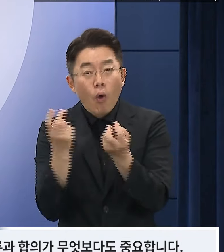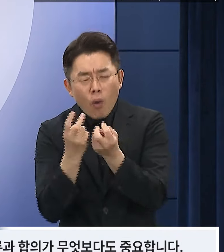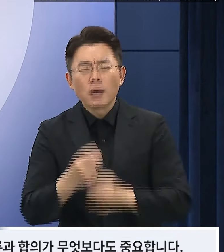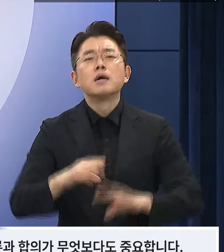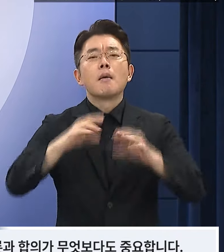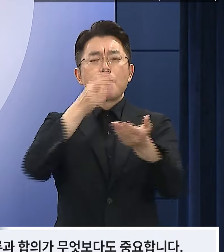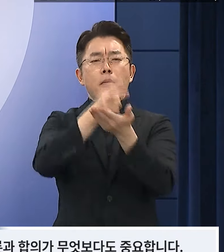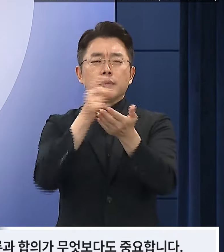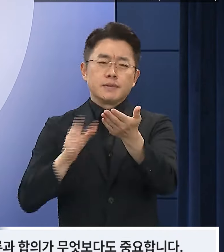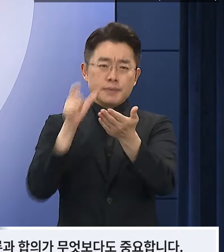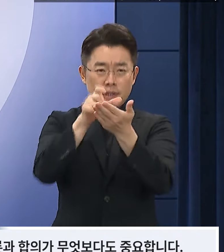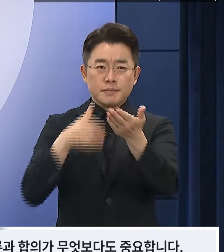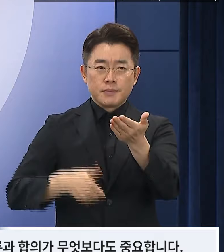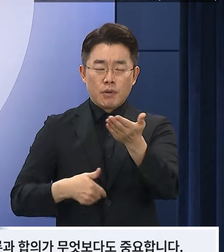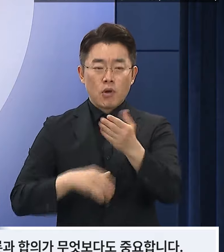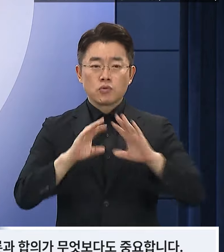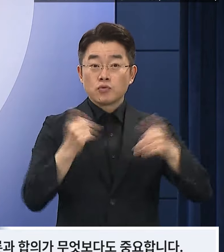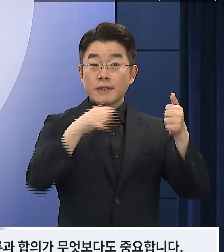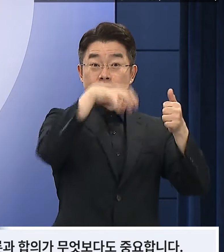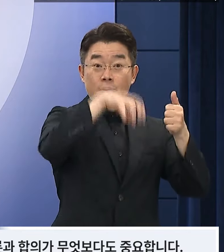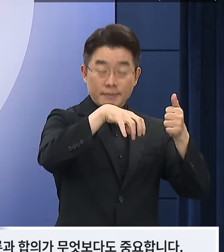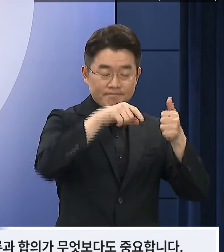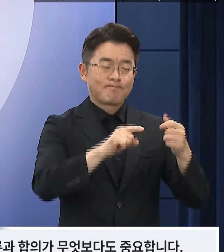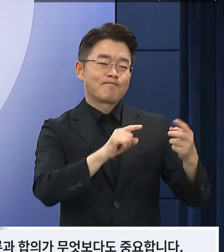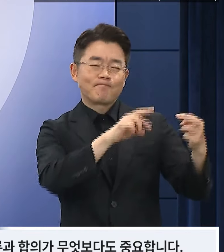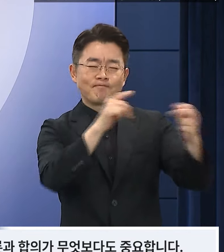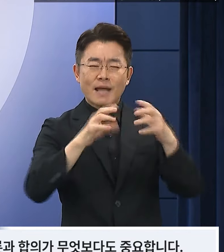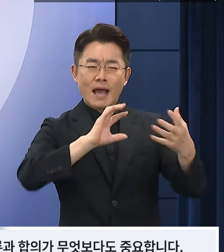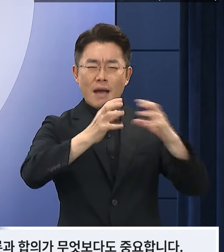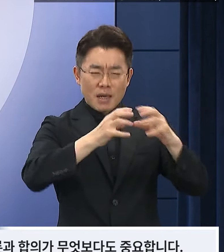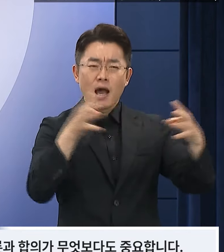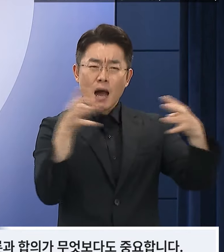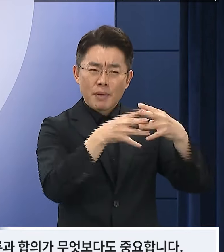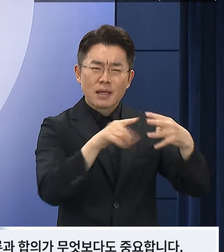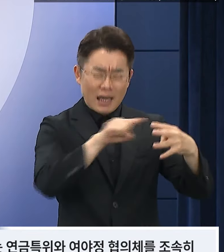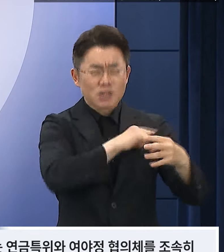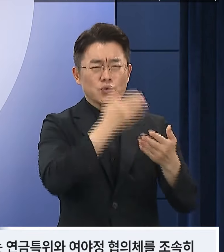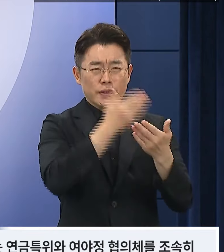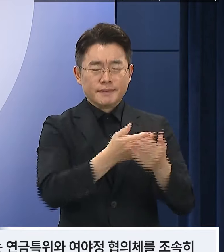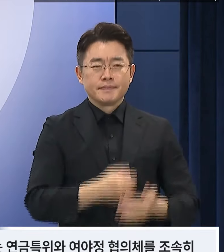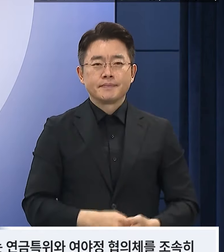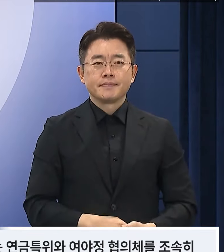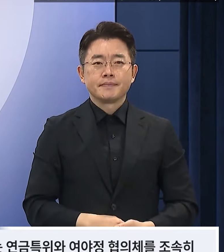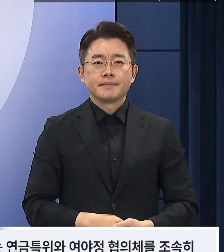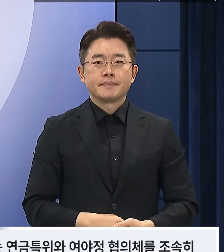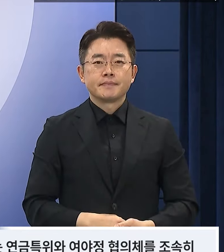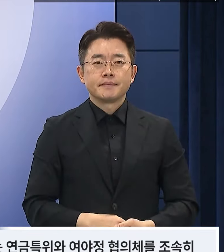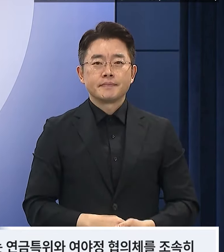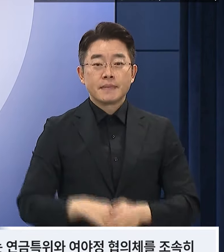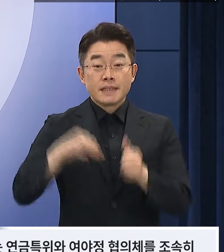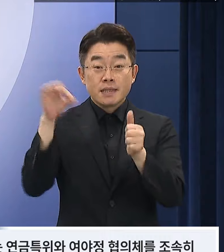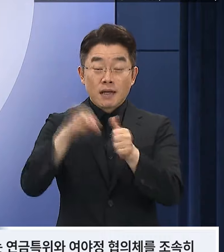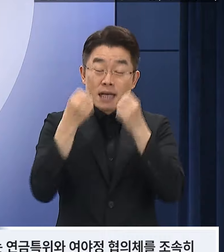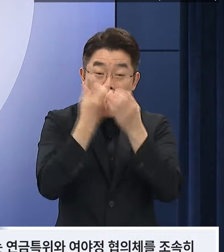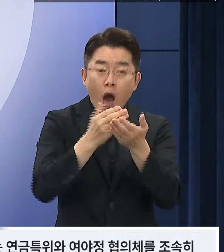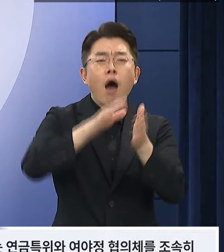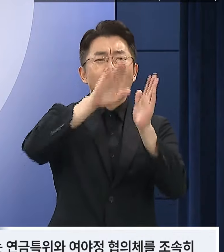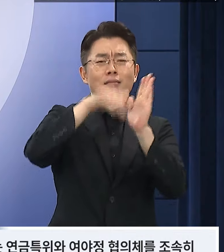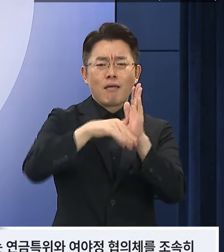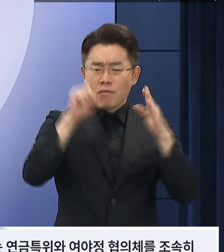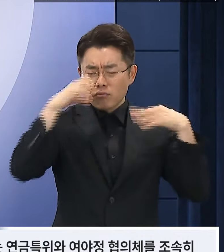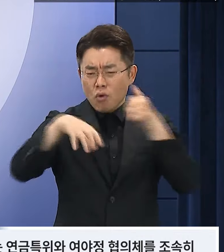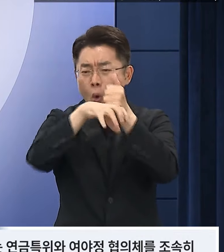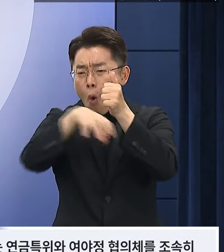국회에서의 토론과 합의가 무엇보다도 중요합니다. 연금개혁은 여러 부처가 관련되어